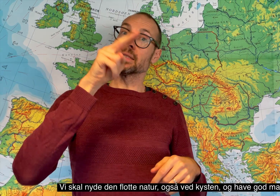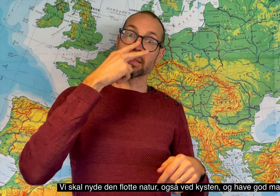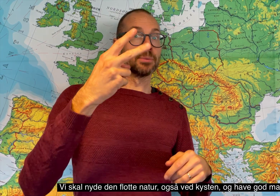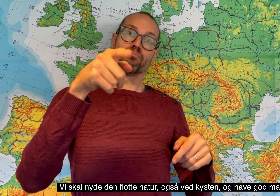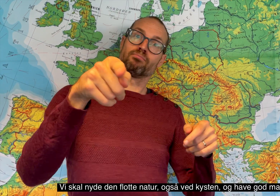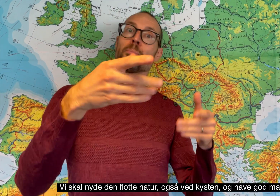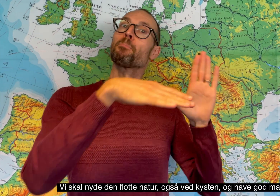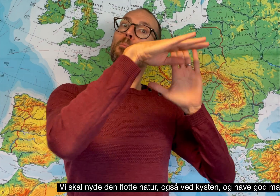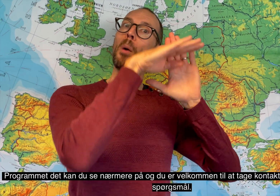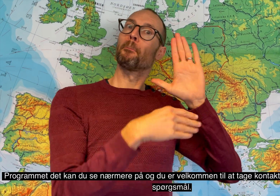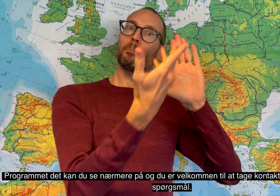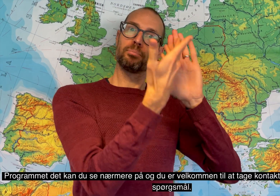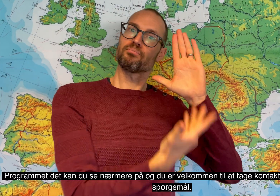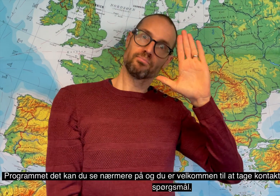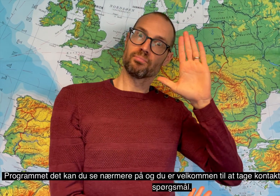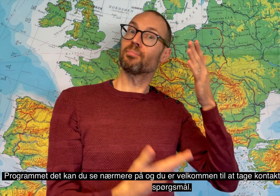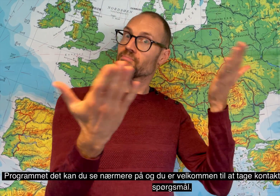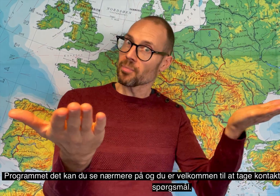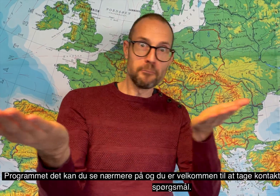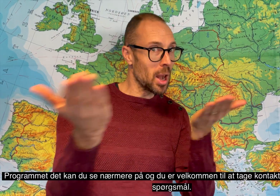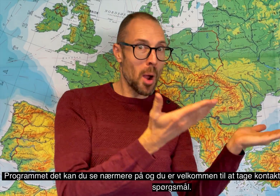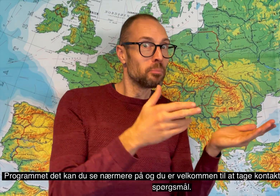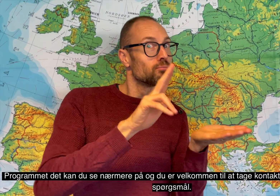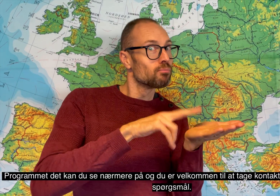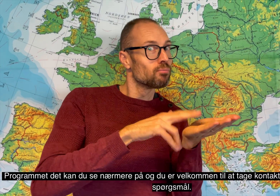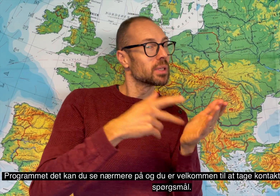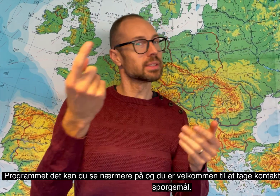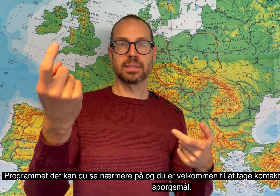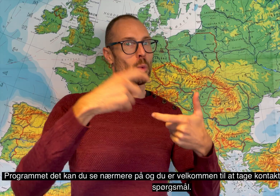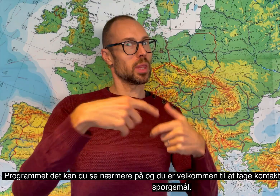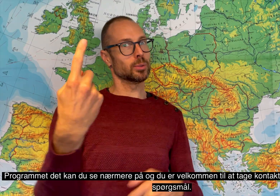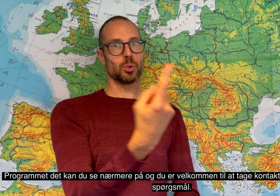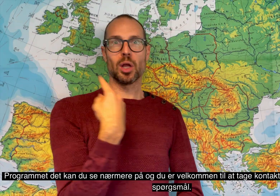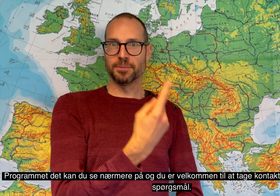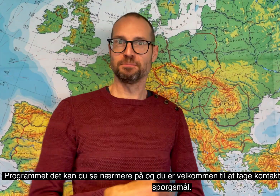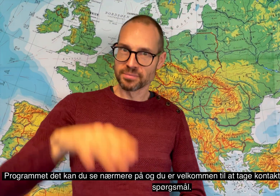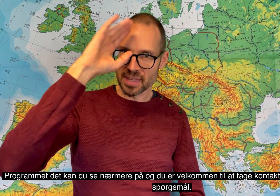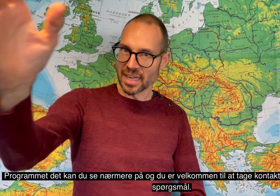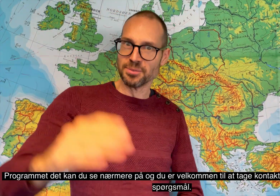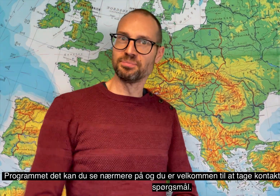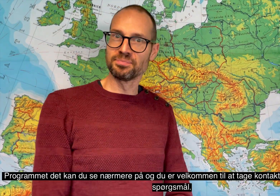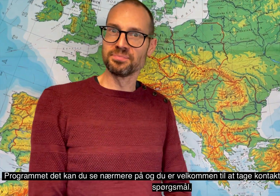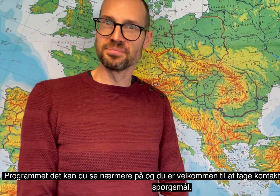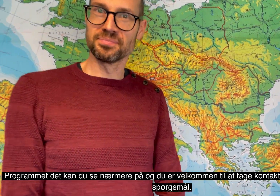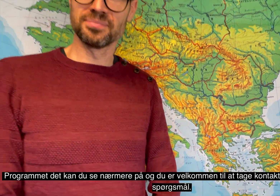god mad. Programmet kan du se nærmere på, og du er velkommen til at tage kontakt til os, hvis du har spørgsmål.